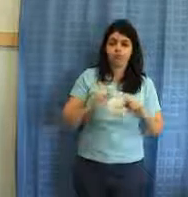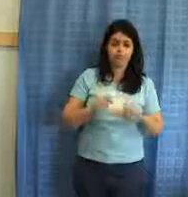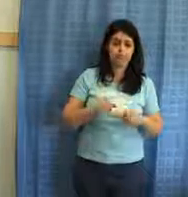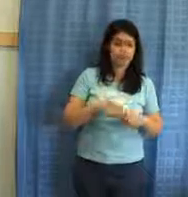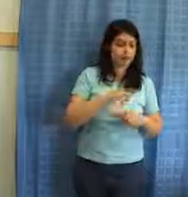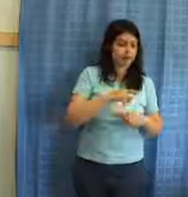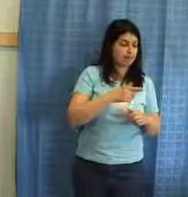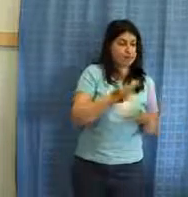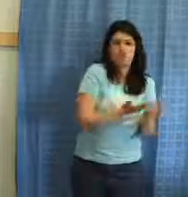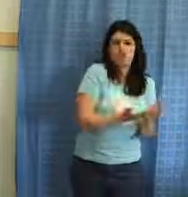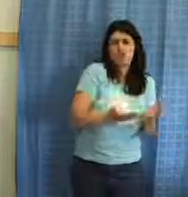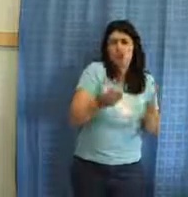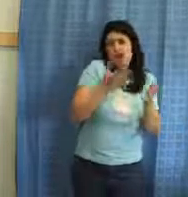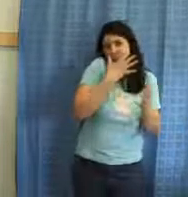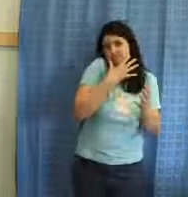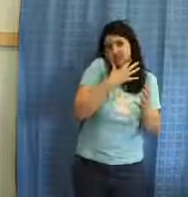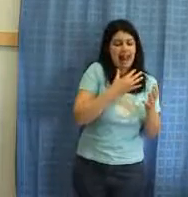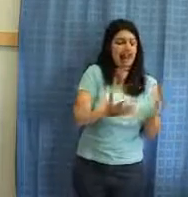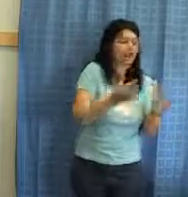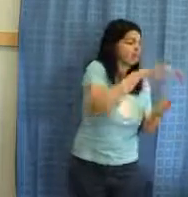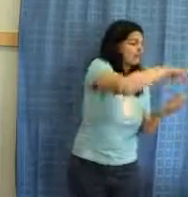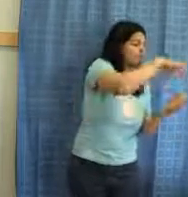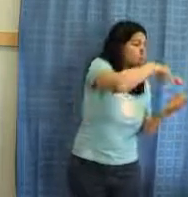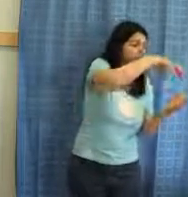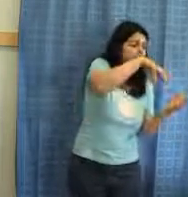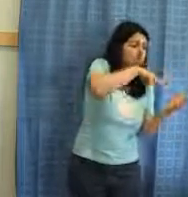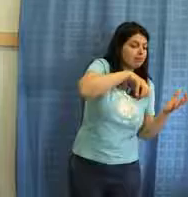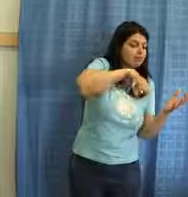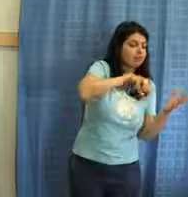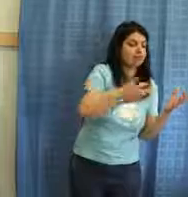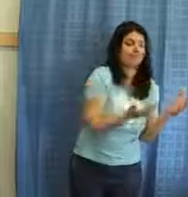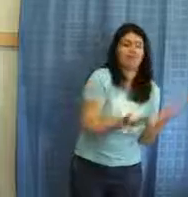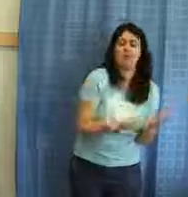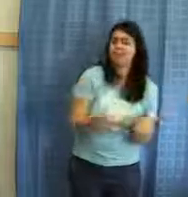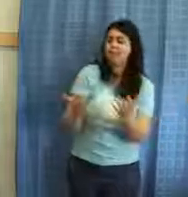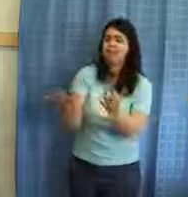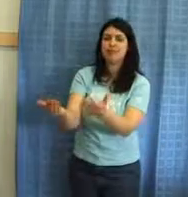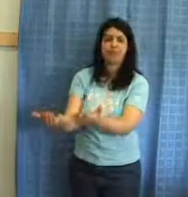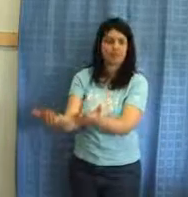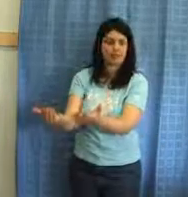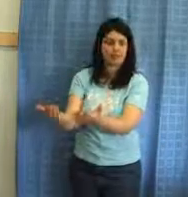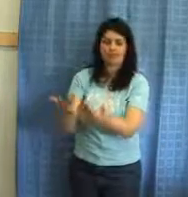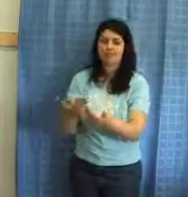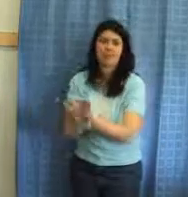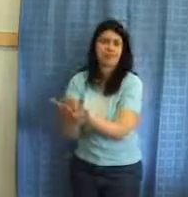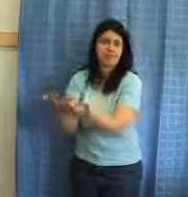aggiungendo altri tipi di frutta fresca a piacere.